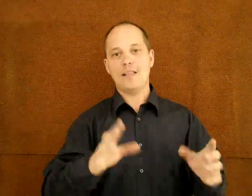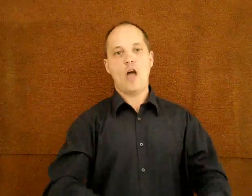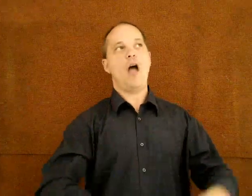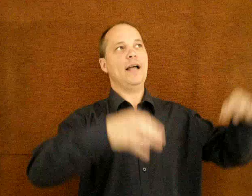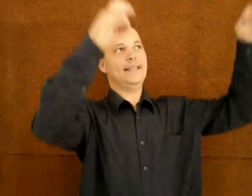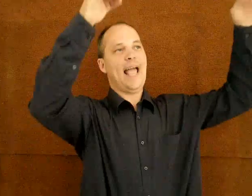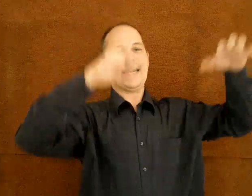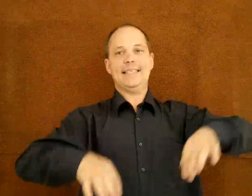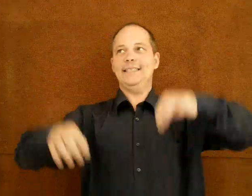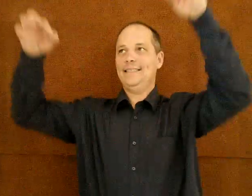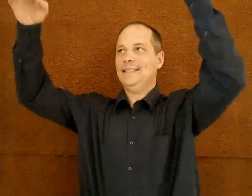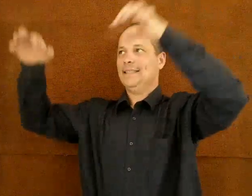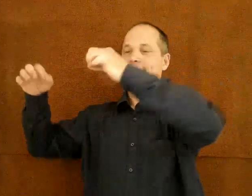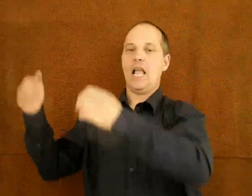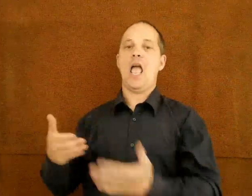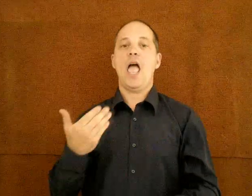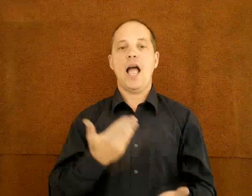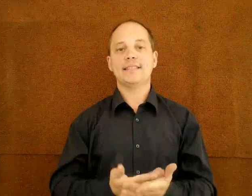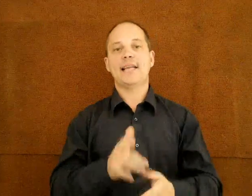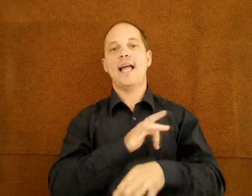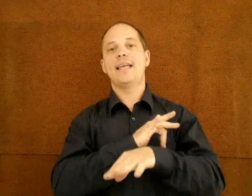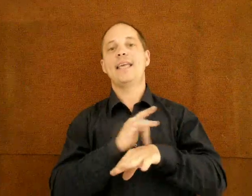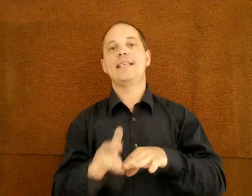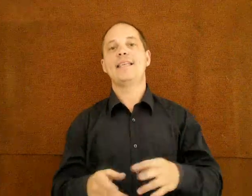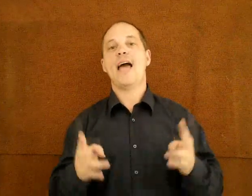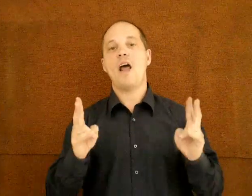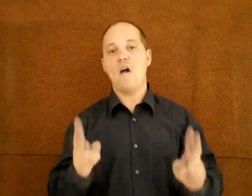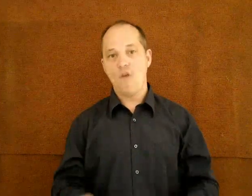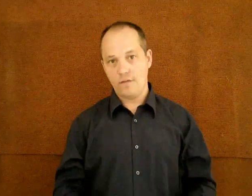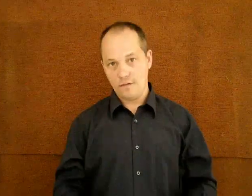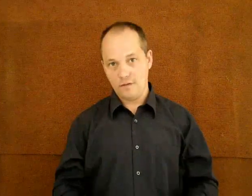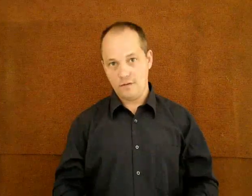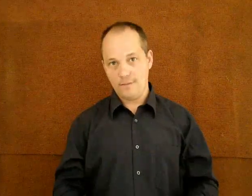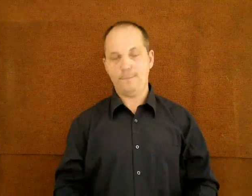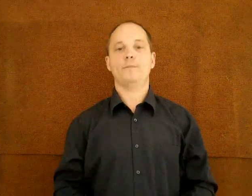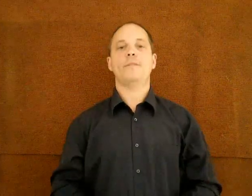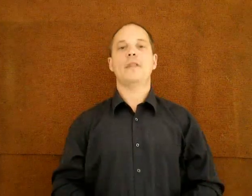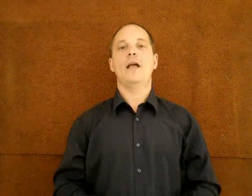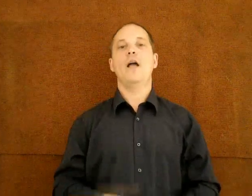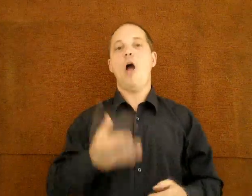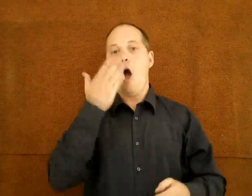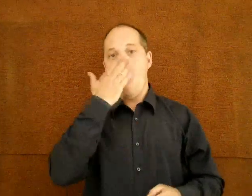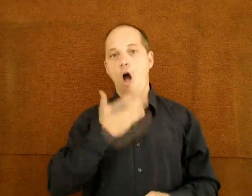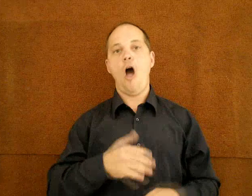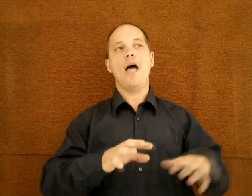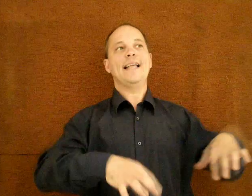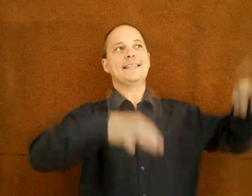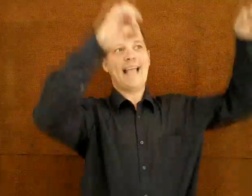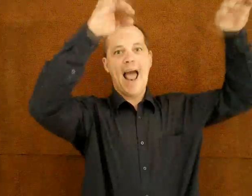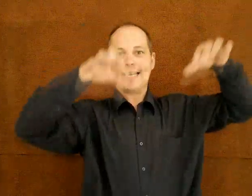Olcsóbb a centrifugálás, és a terigetés. Az ingyen van.